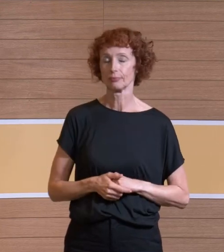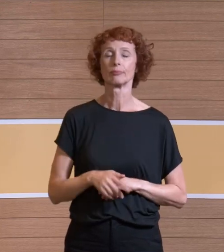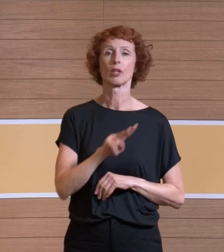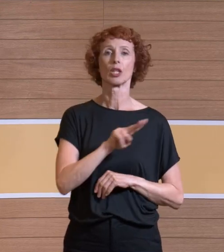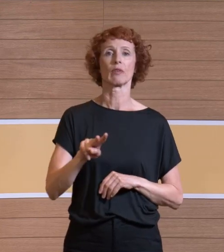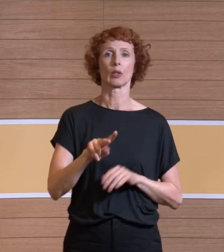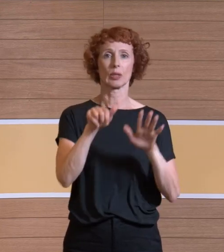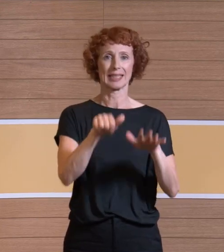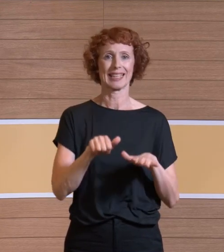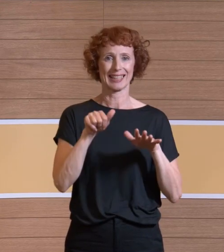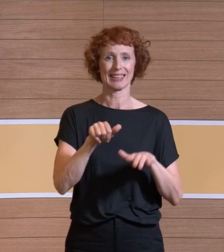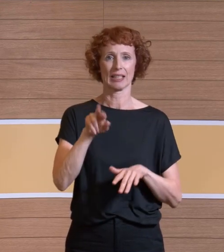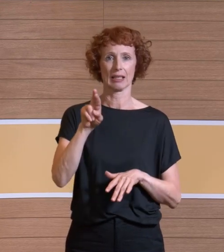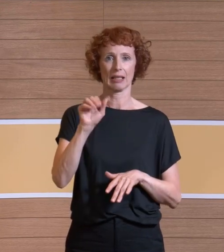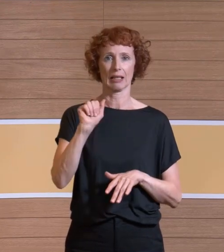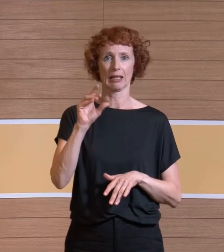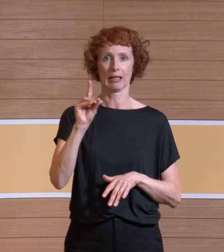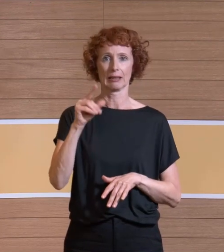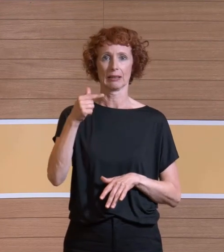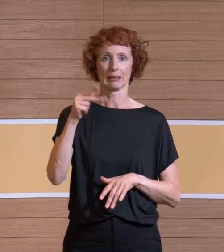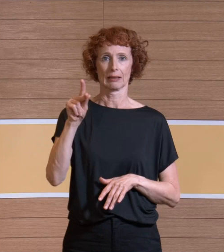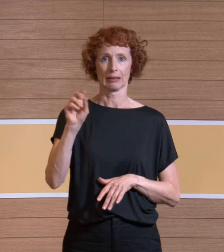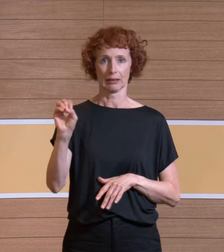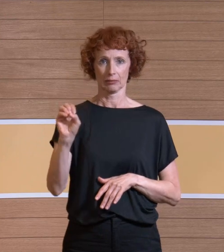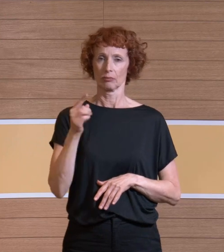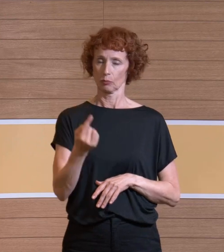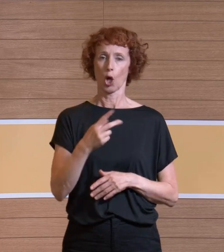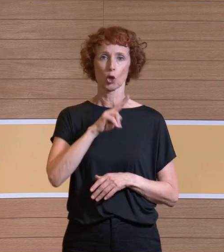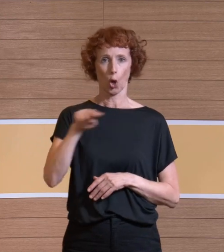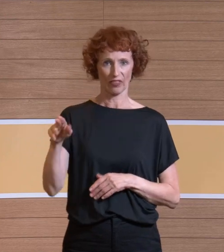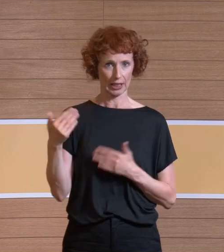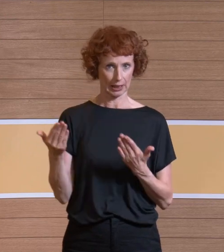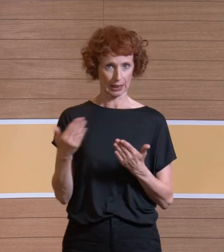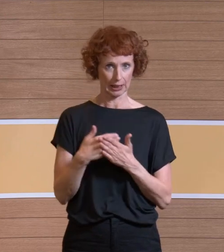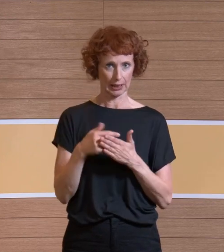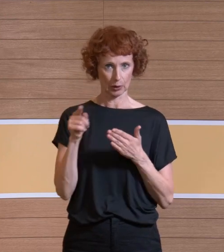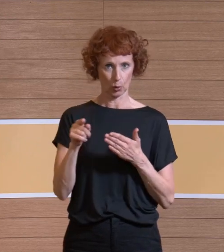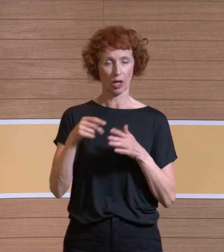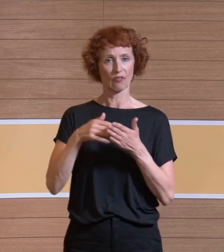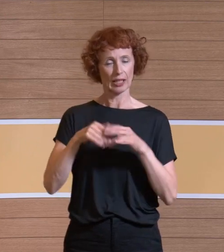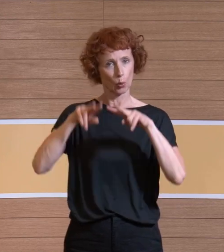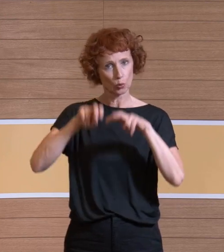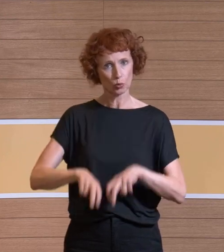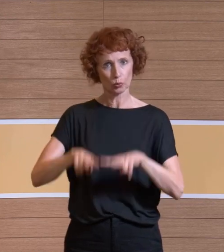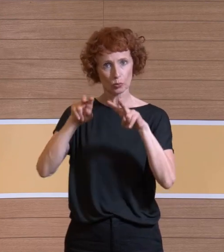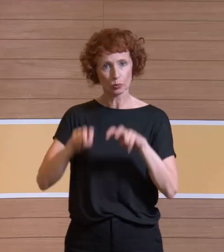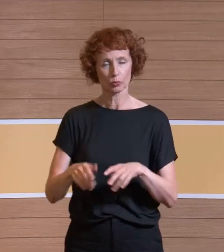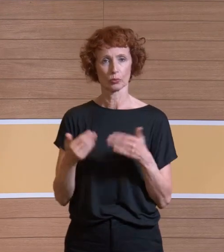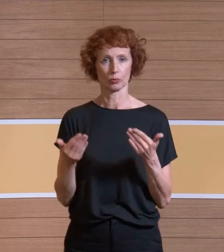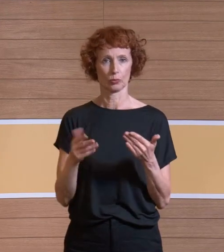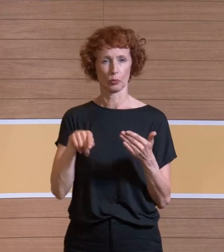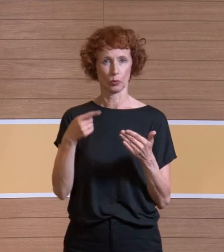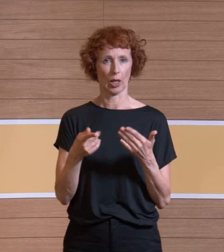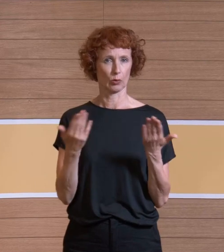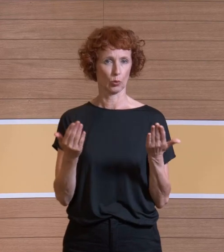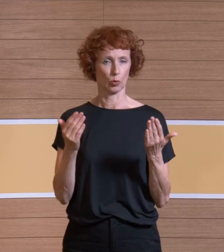hat Radtke dann in Norwegen Partikeluntersuchungen durchgeführt und hat das erste Mal so eine